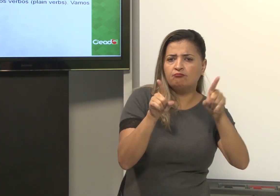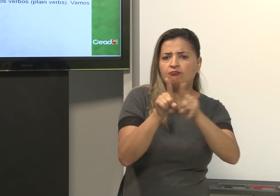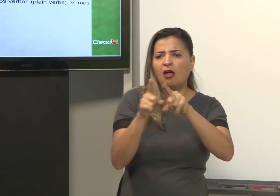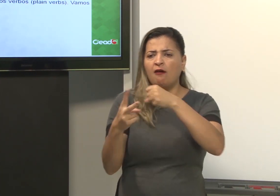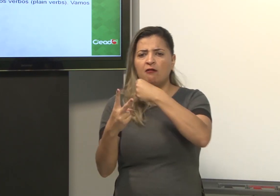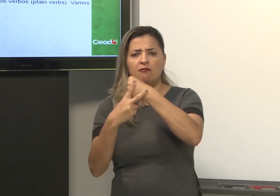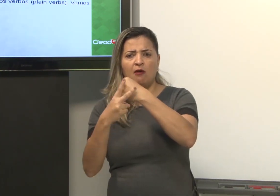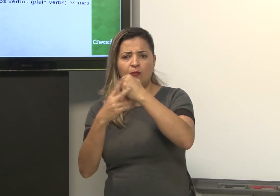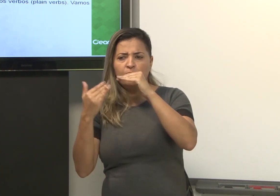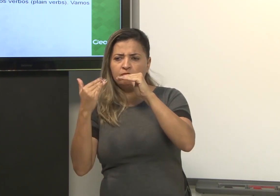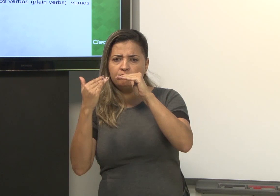verbo sem concordância?